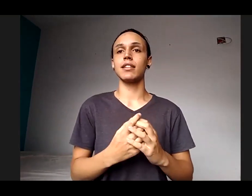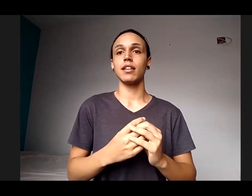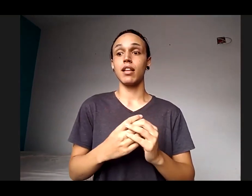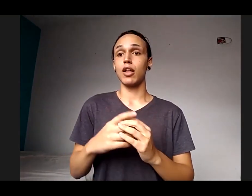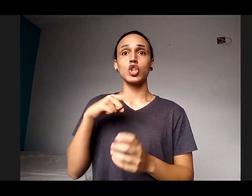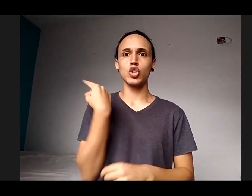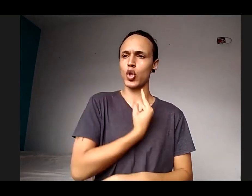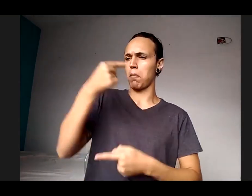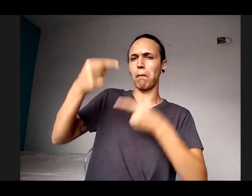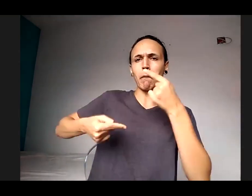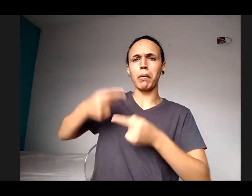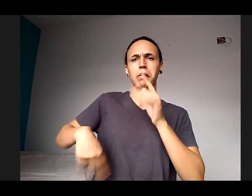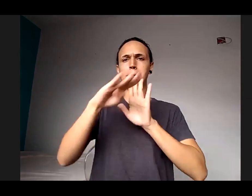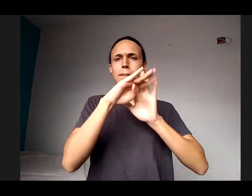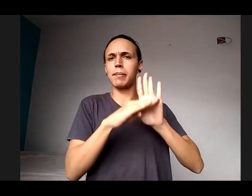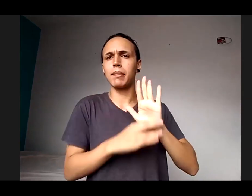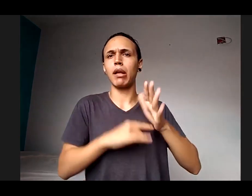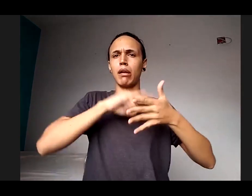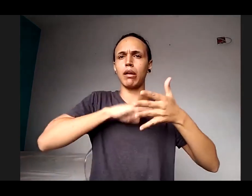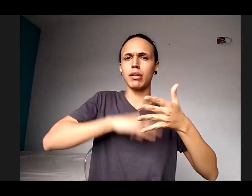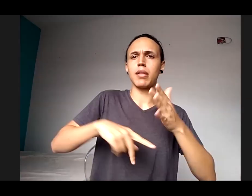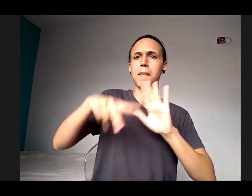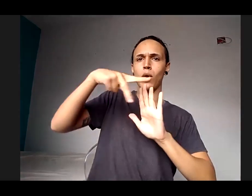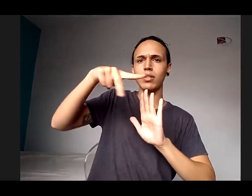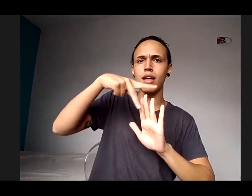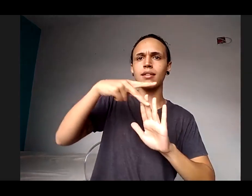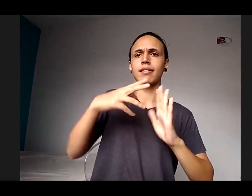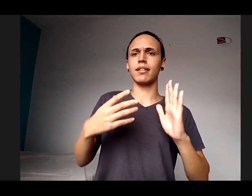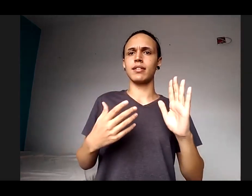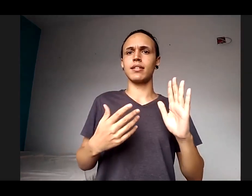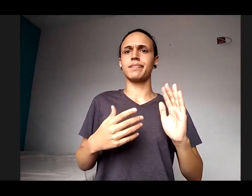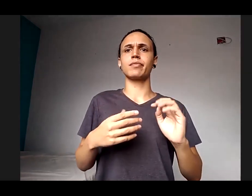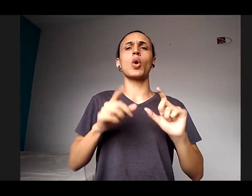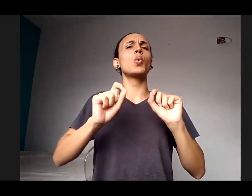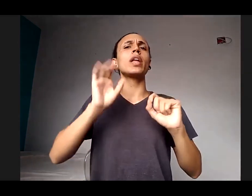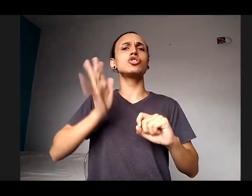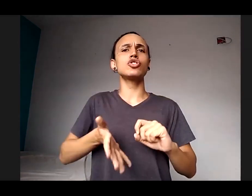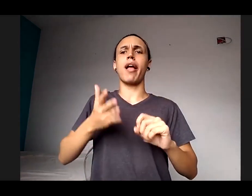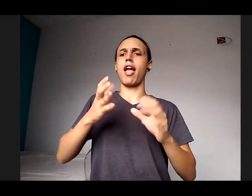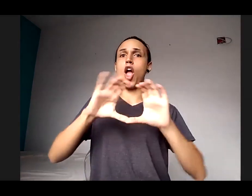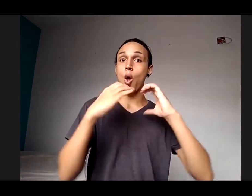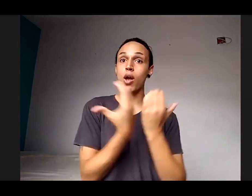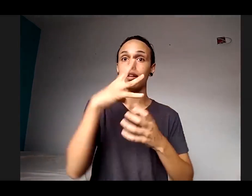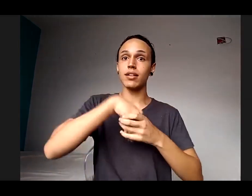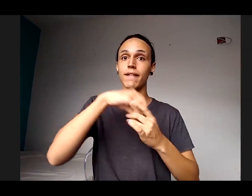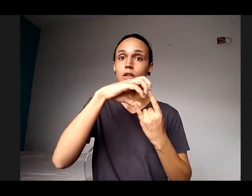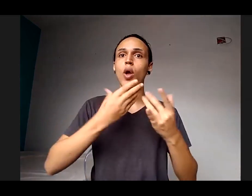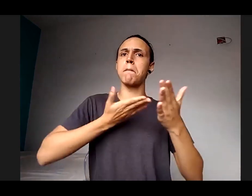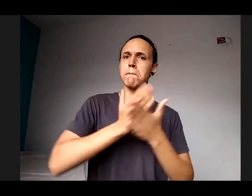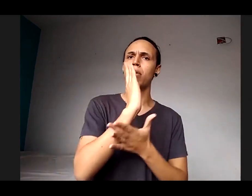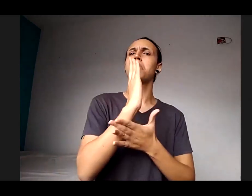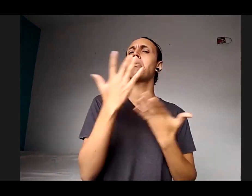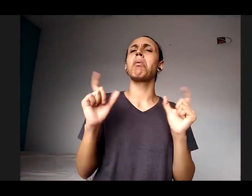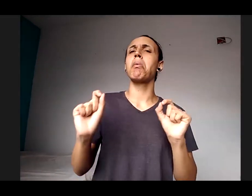diretrizes, nas nossas portarias, naquilo que foi aprovado em Congresso interno, em práticas verdadeiramente inclusivas.